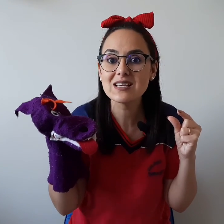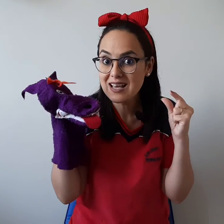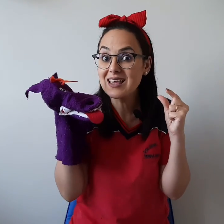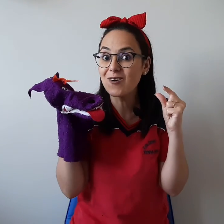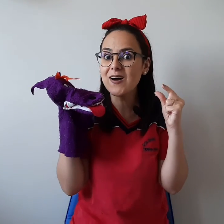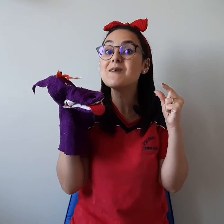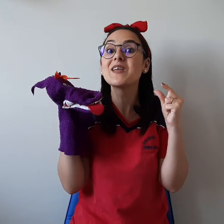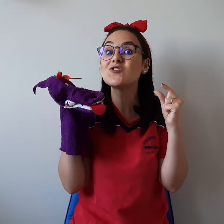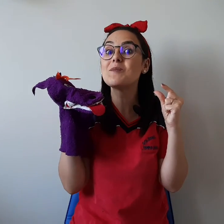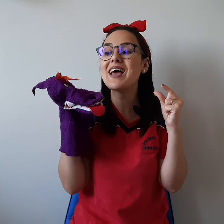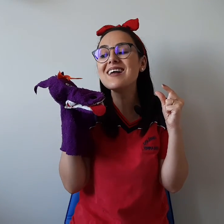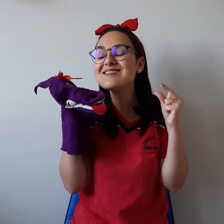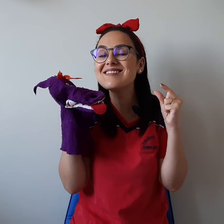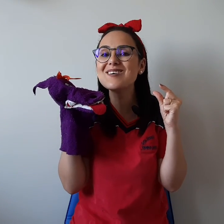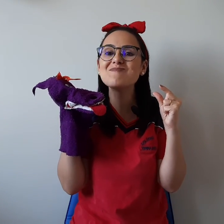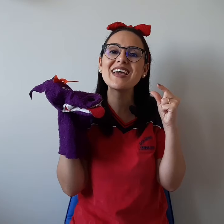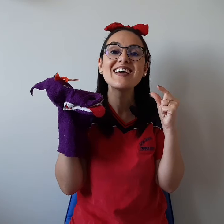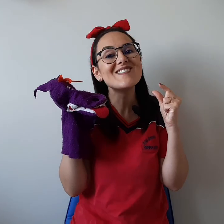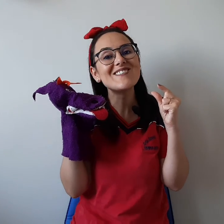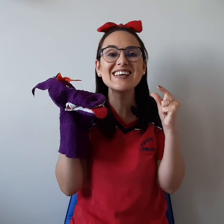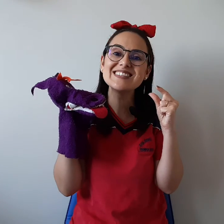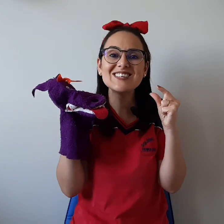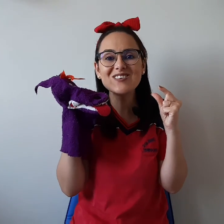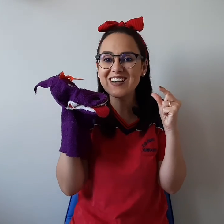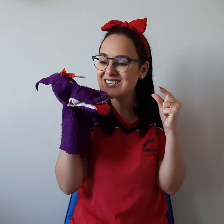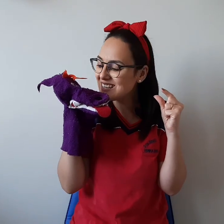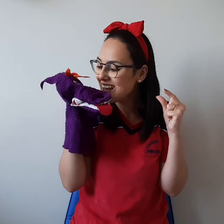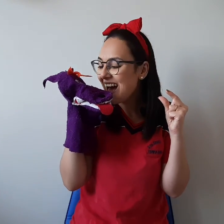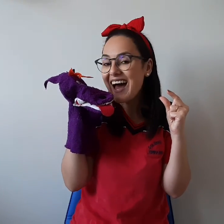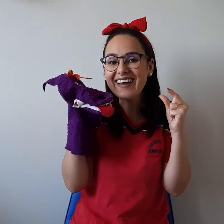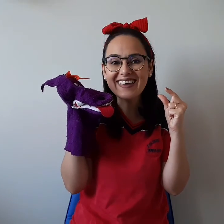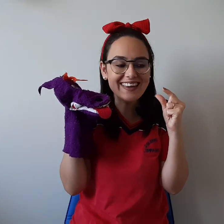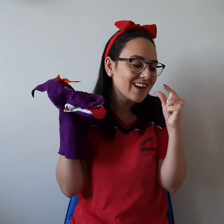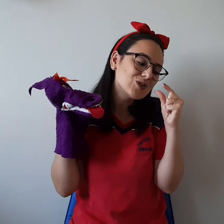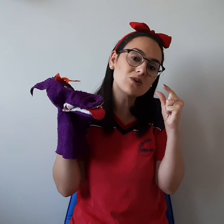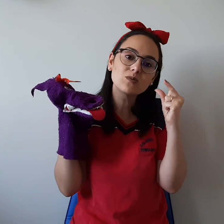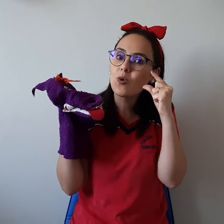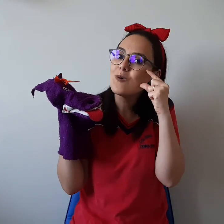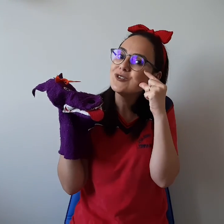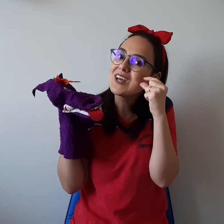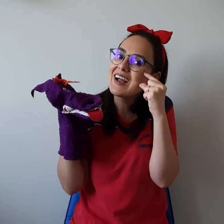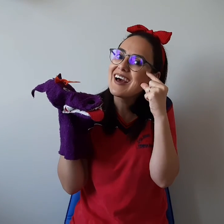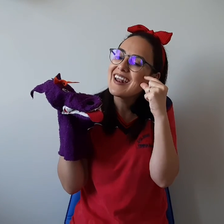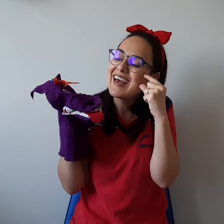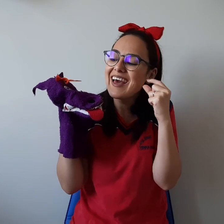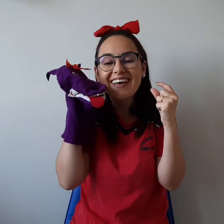de vocês Que agora a tia Mayara também vai se divertir aqui Junto com o jacaré